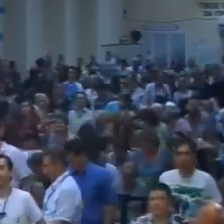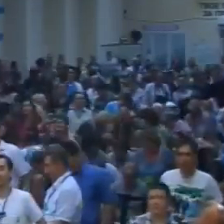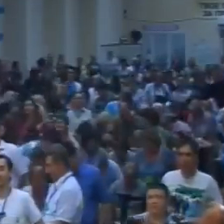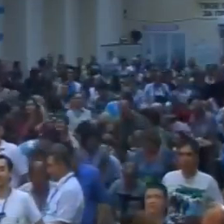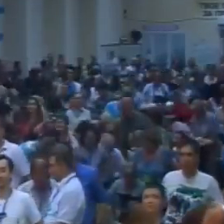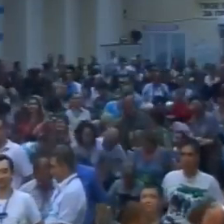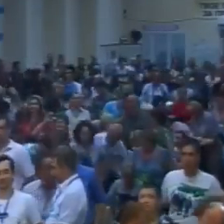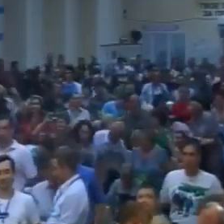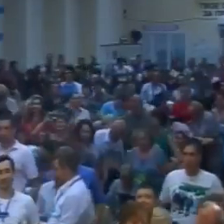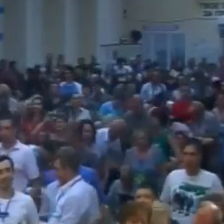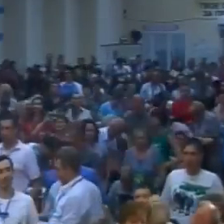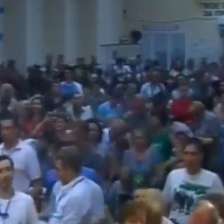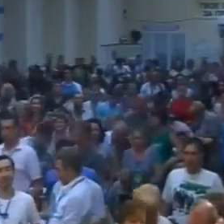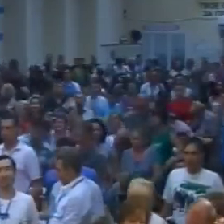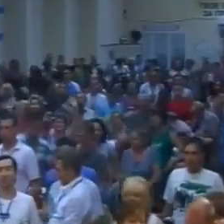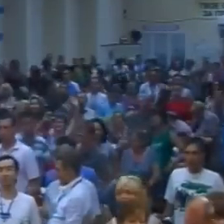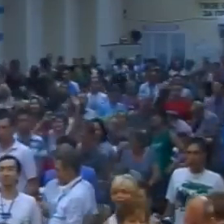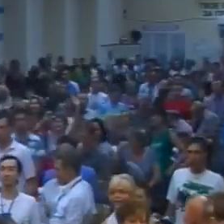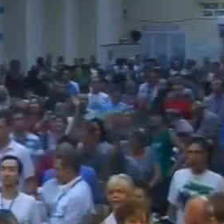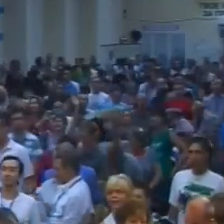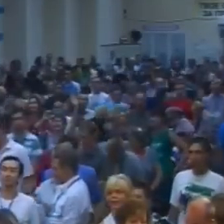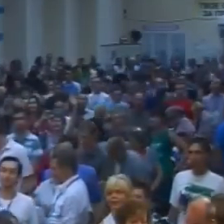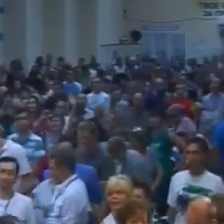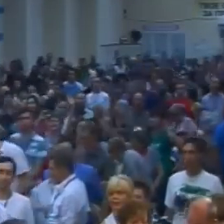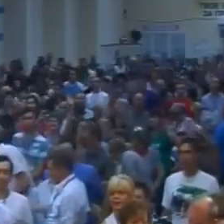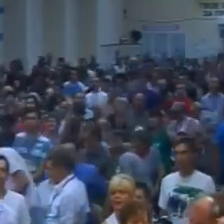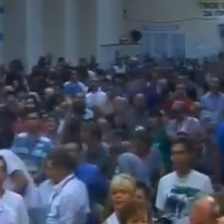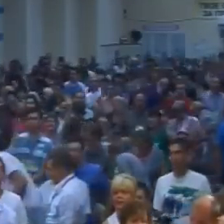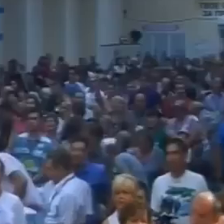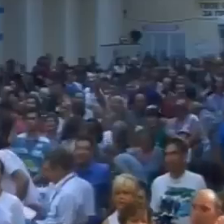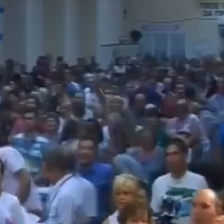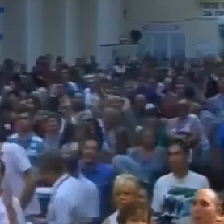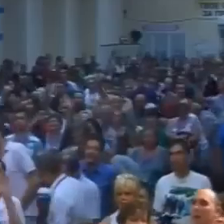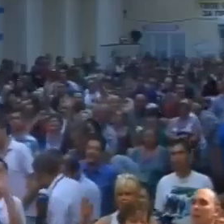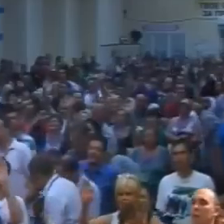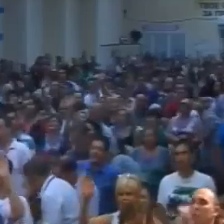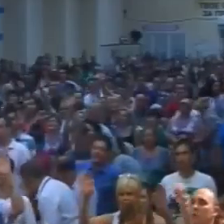Povedzte toto so mnou. V mene Ježiš